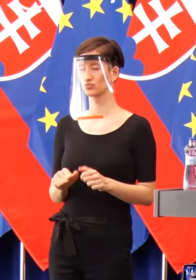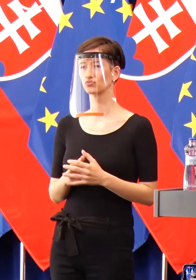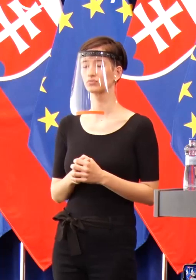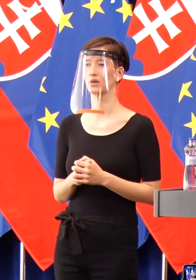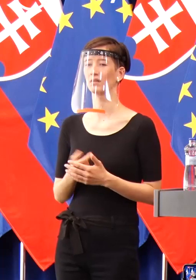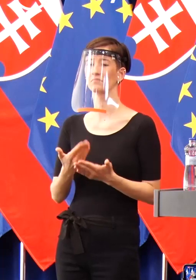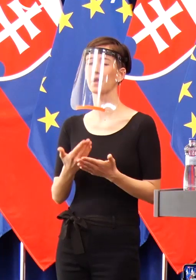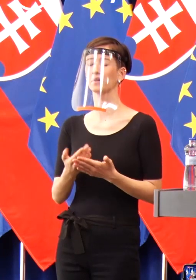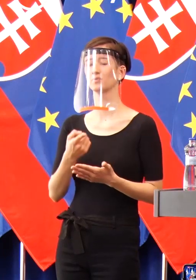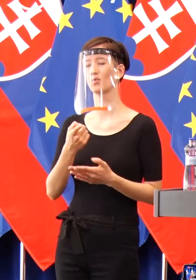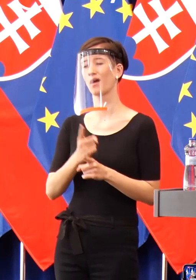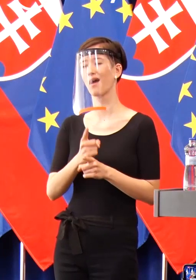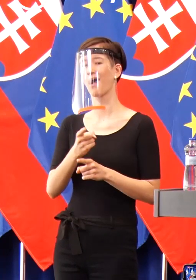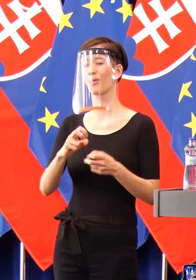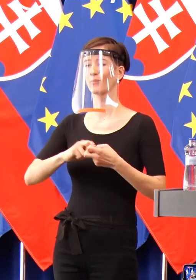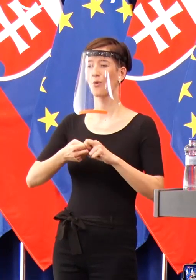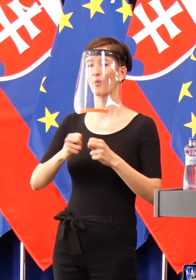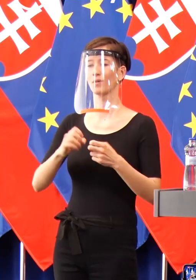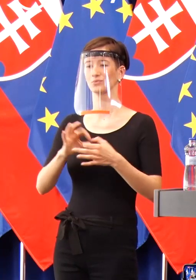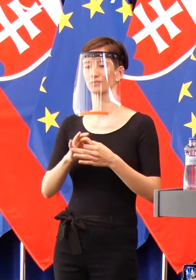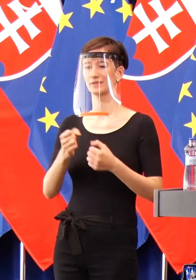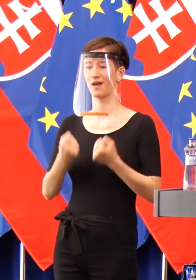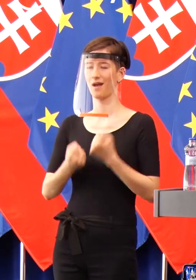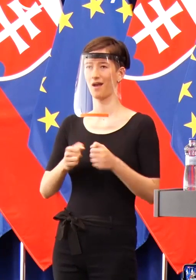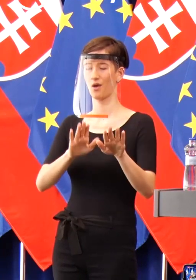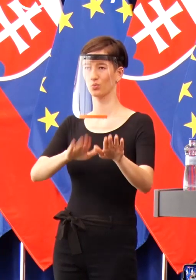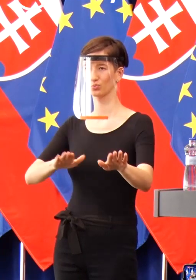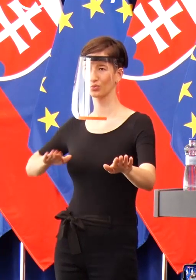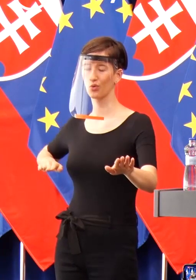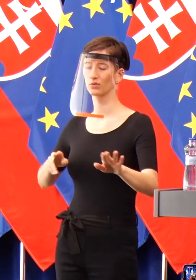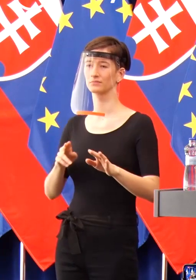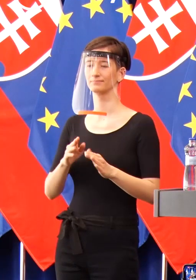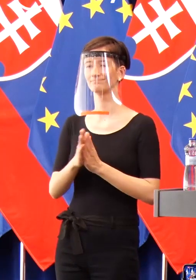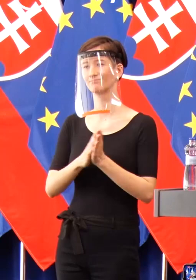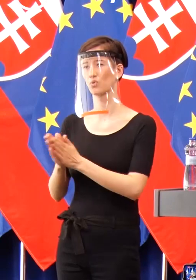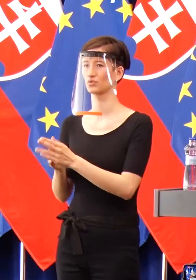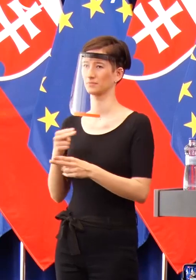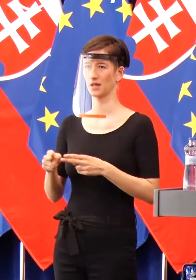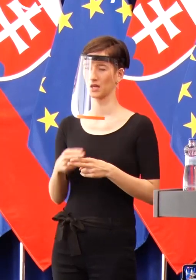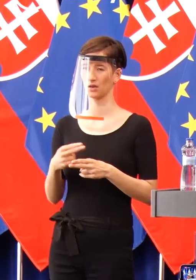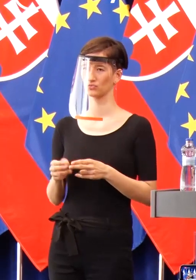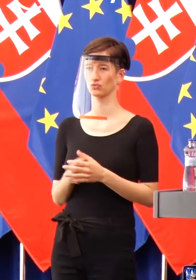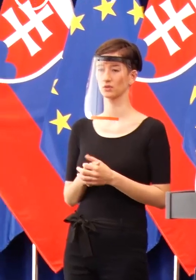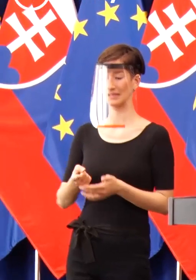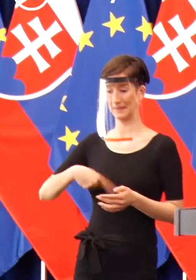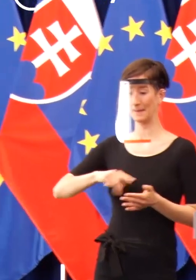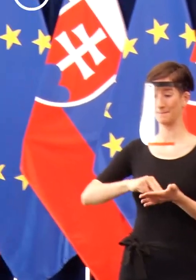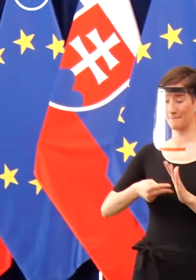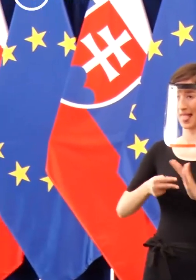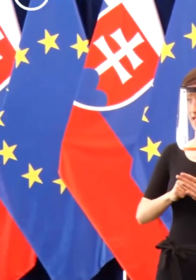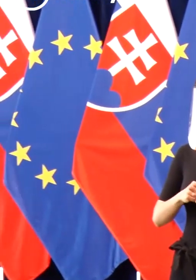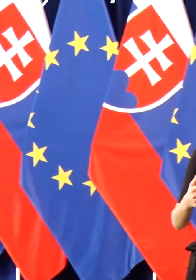na základe chyby niekoho pár hodín v nejakej kolóne. Máme plán, ale nechceme ho oznamovať verejne.